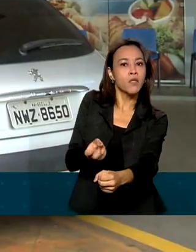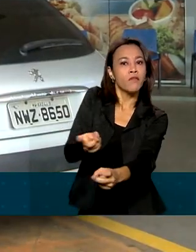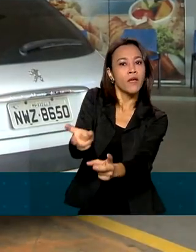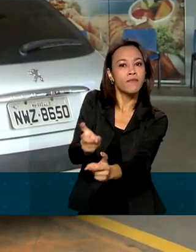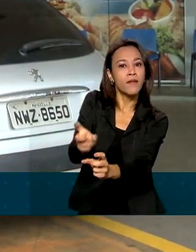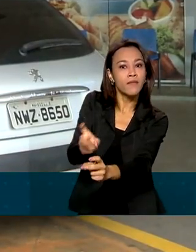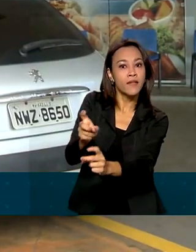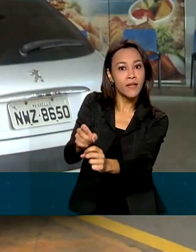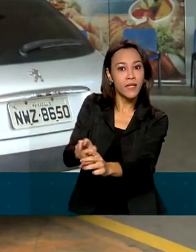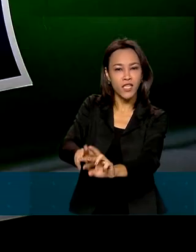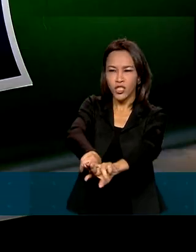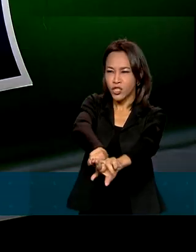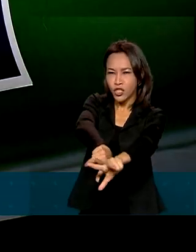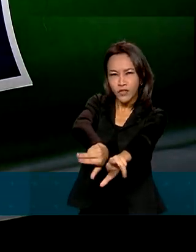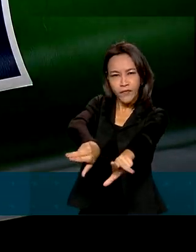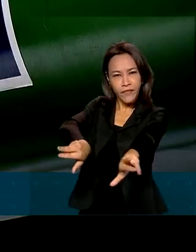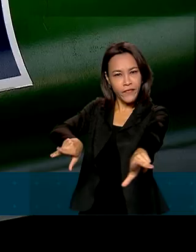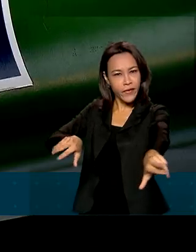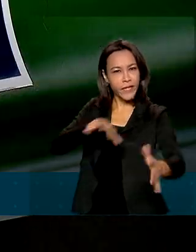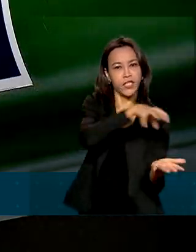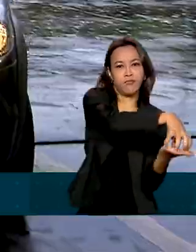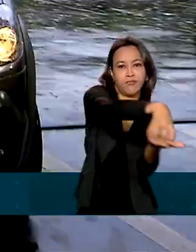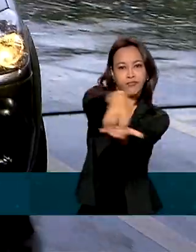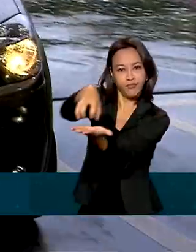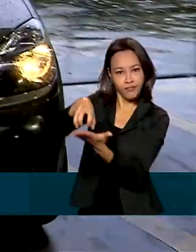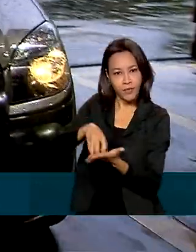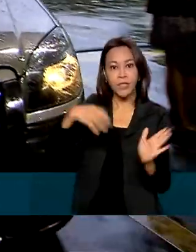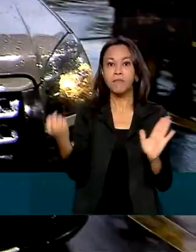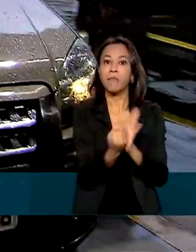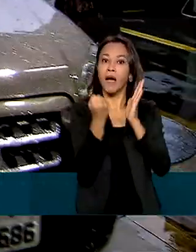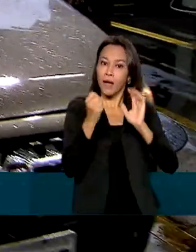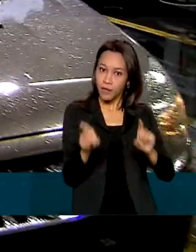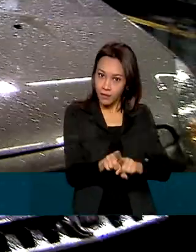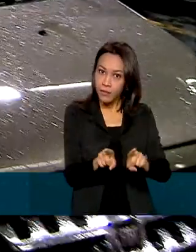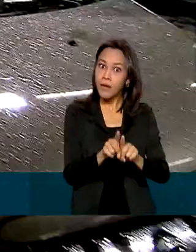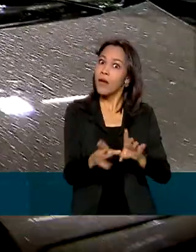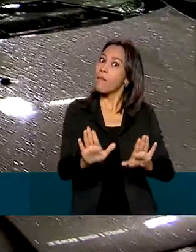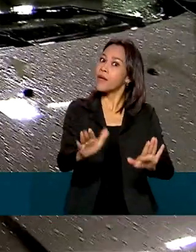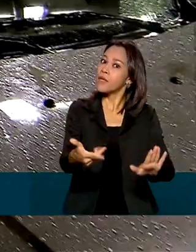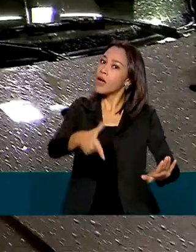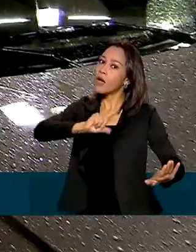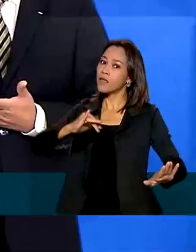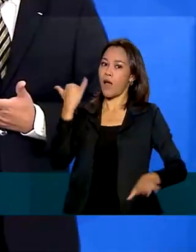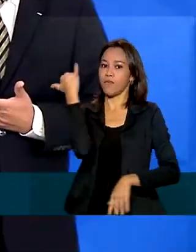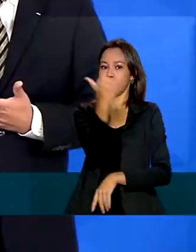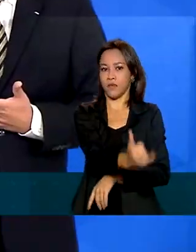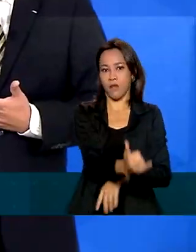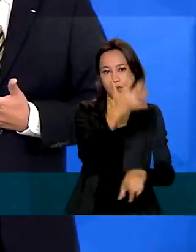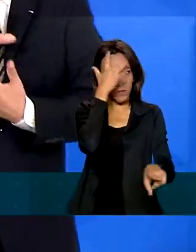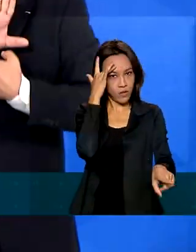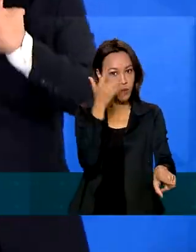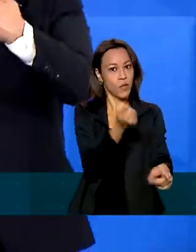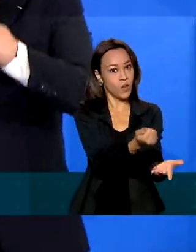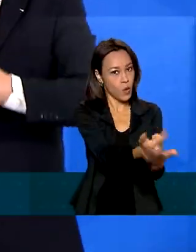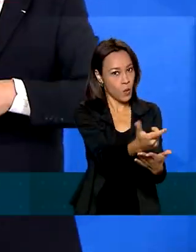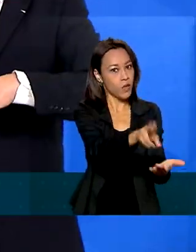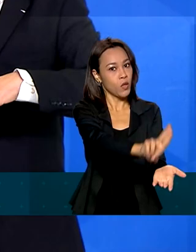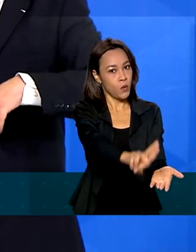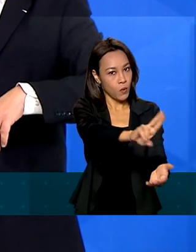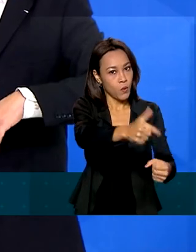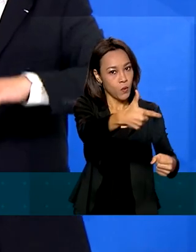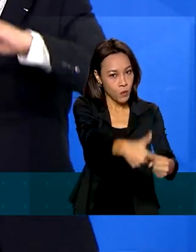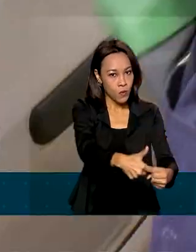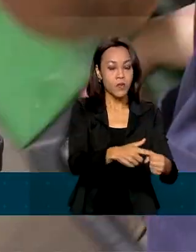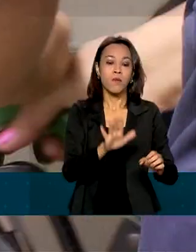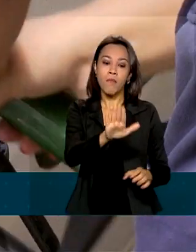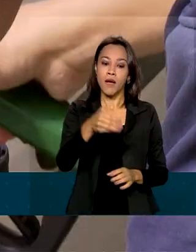distribuidor diferente da marca exibida, desde que seja informado ao consumidor. Mas segundo o ministro de Minas